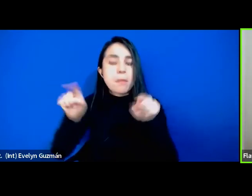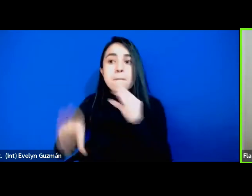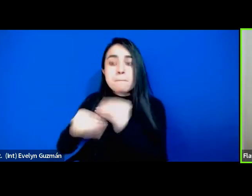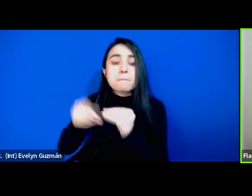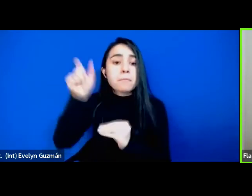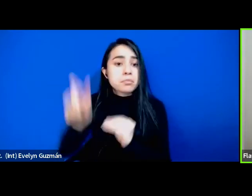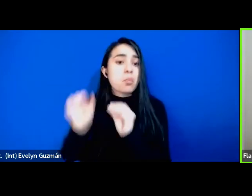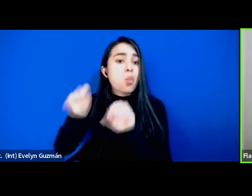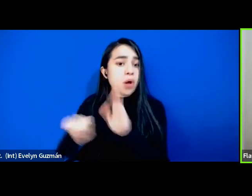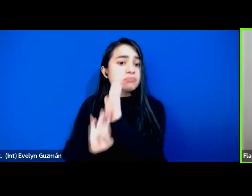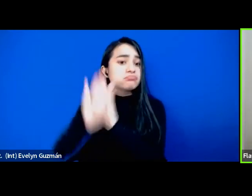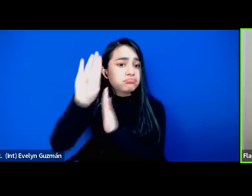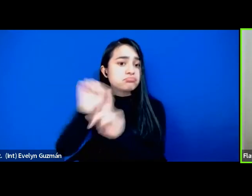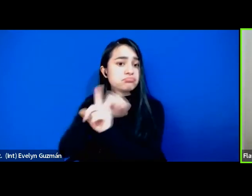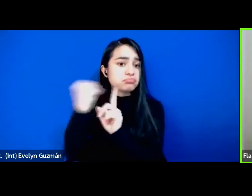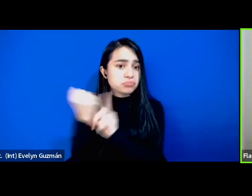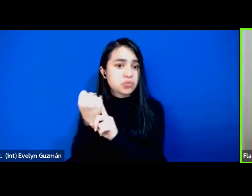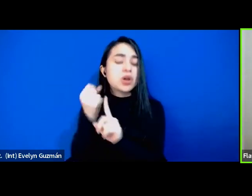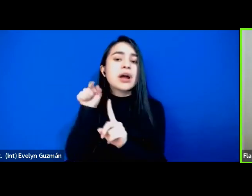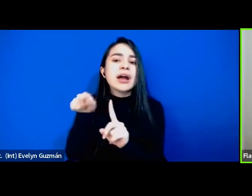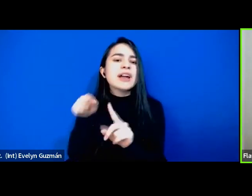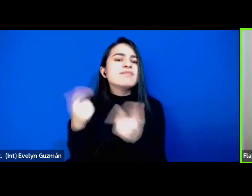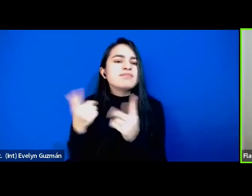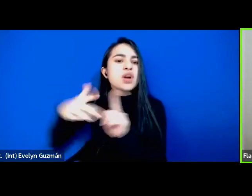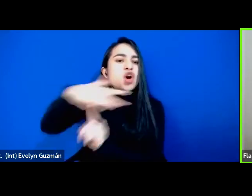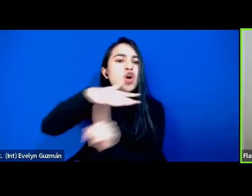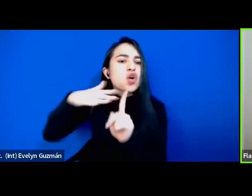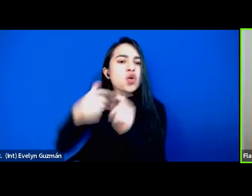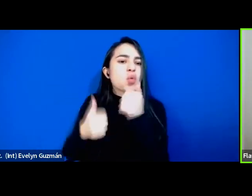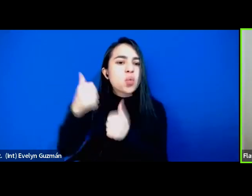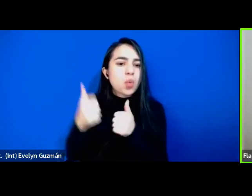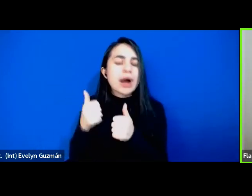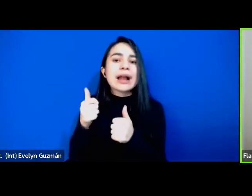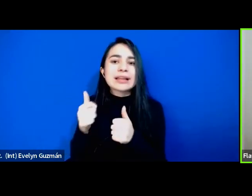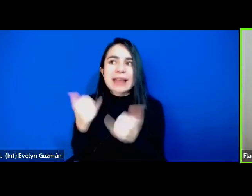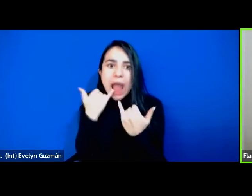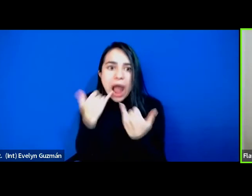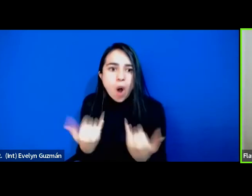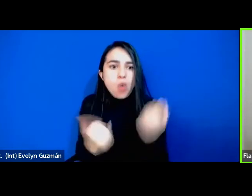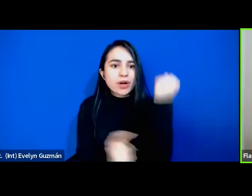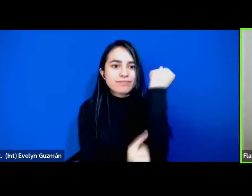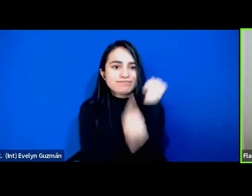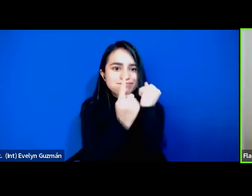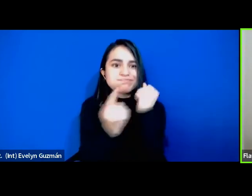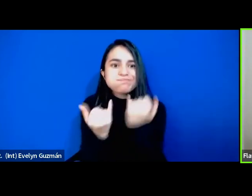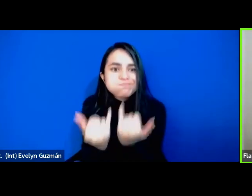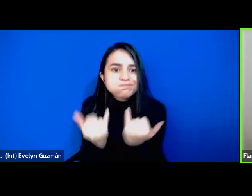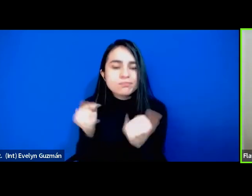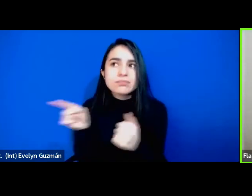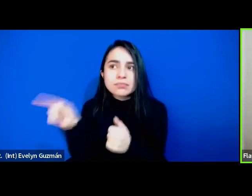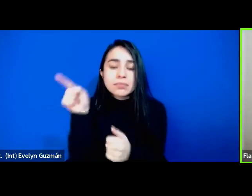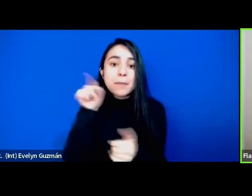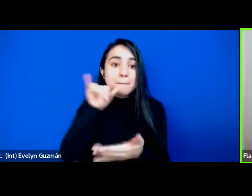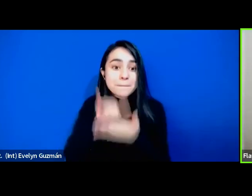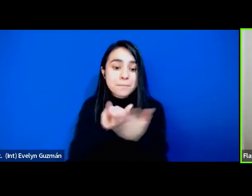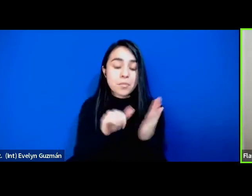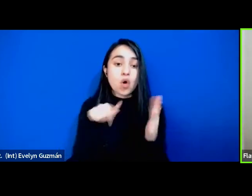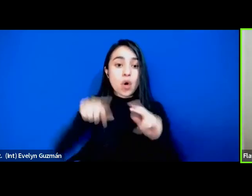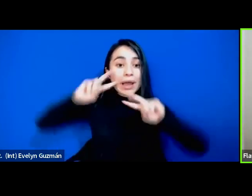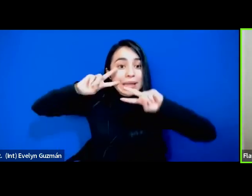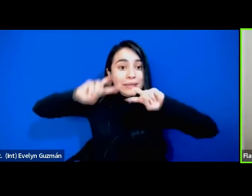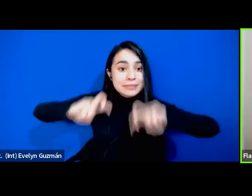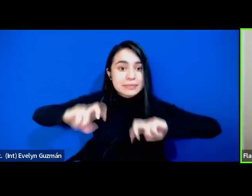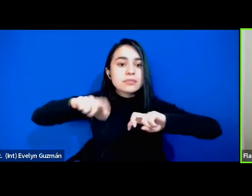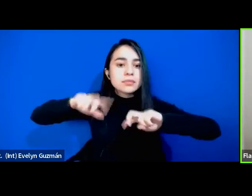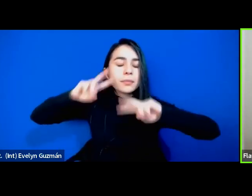social en contextos más contemporáneos y esta investigación también